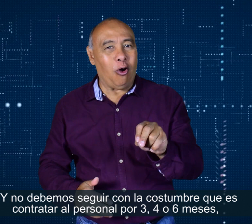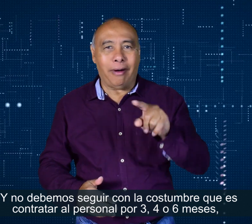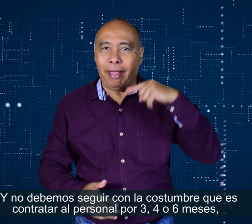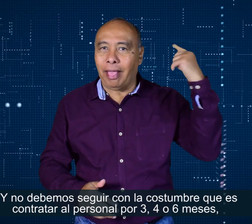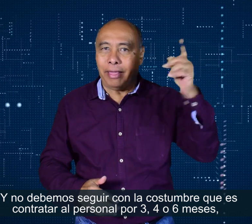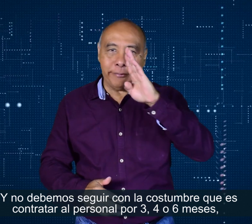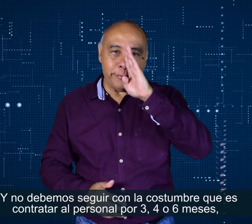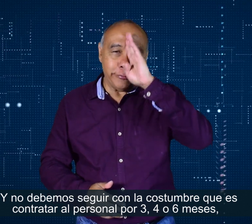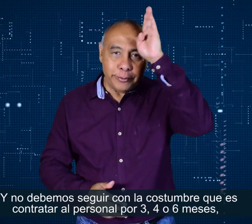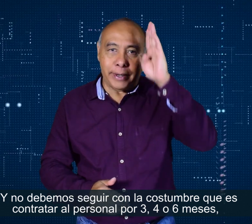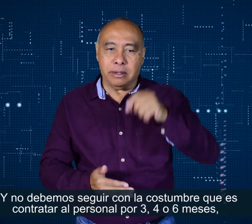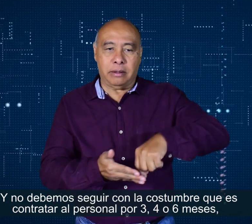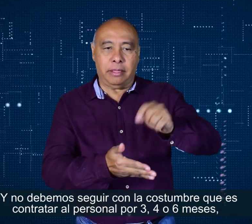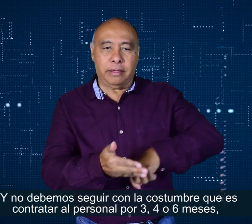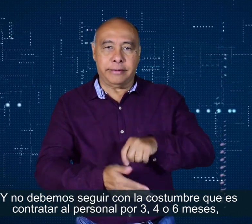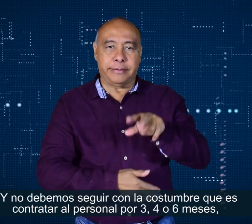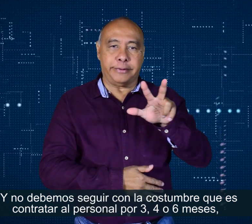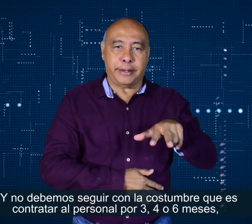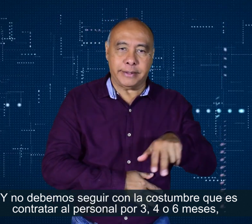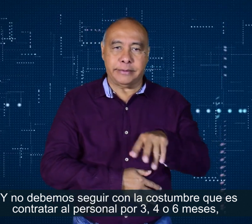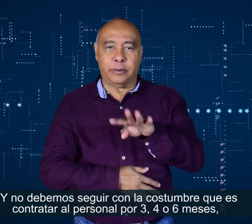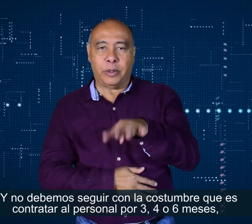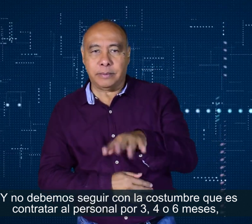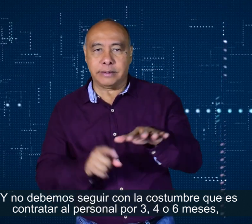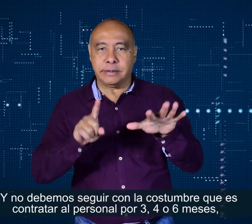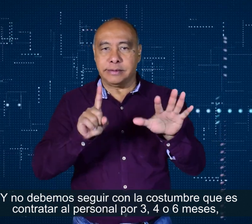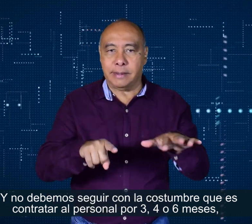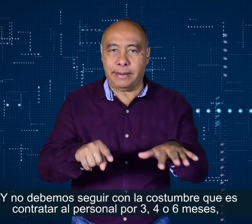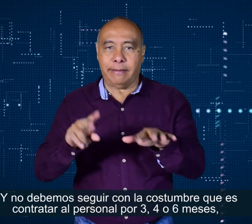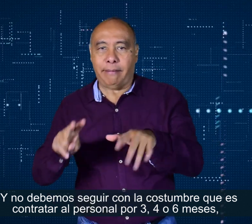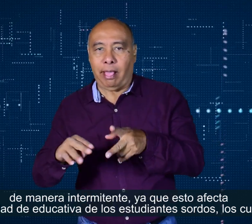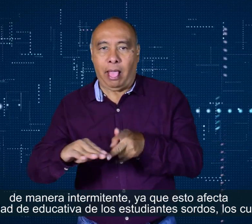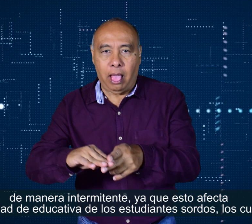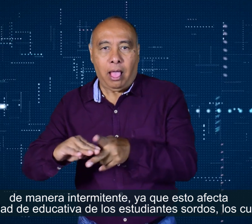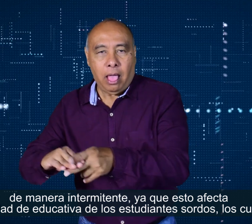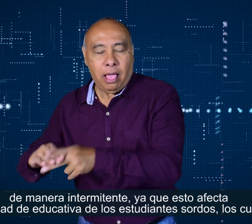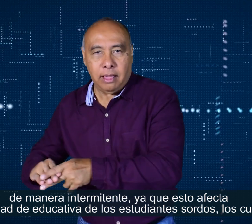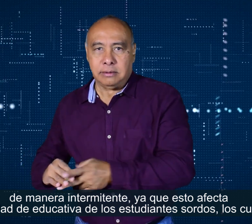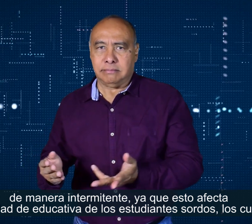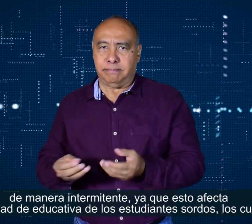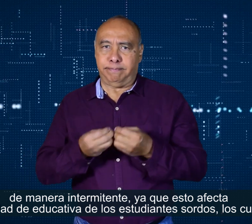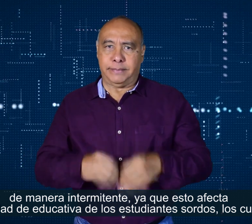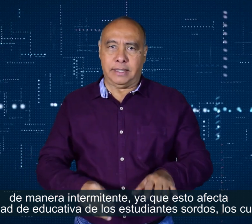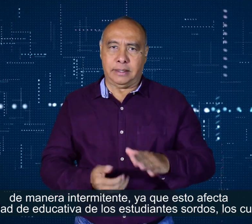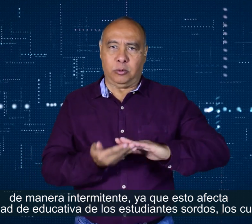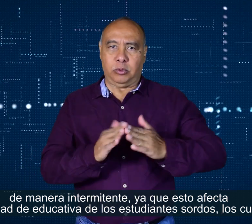contratar al personal por 3, 4 o 6 meses de manera intermitente, ya que esto afecta la calidad